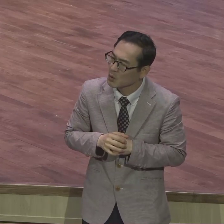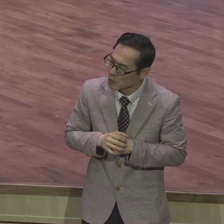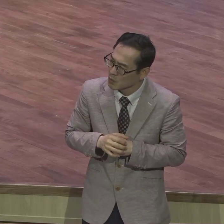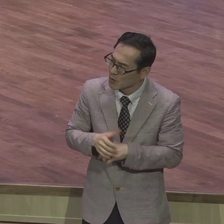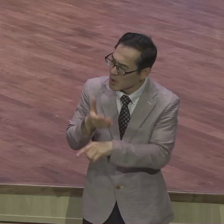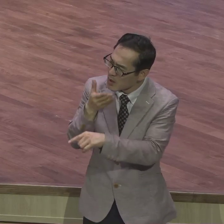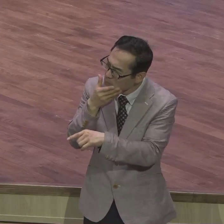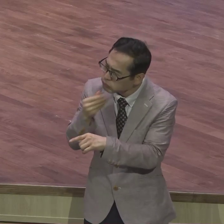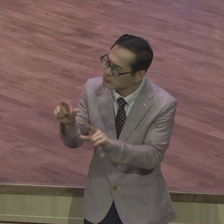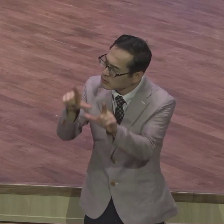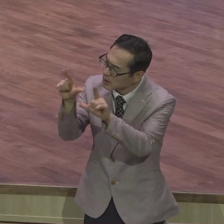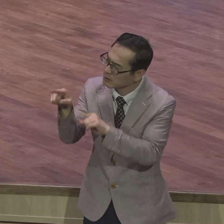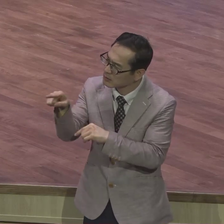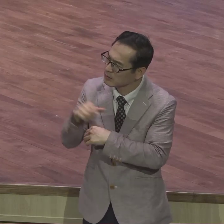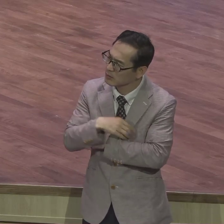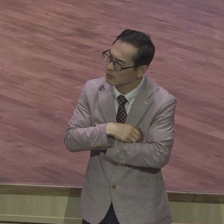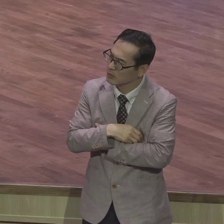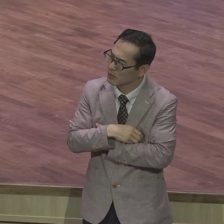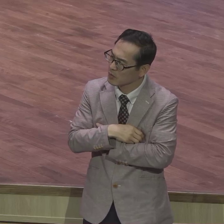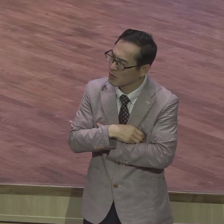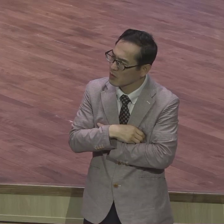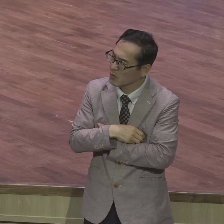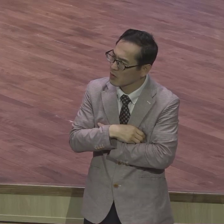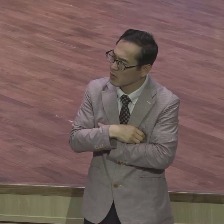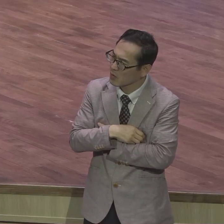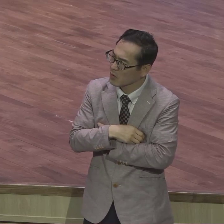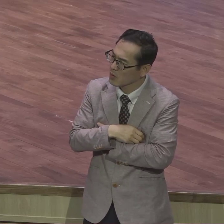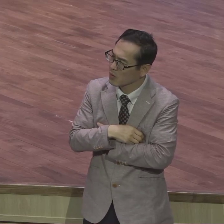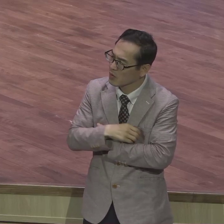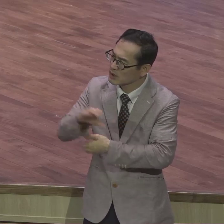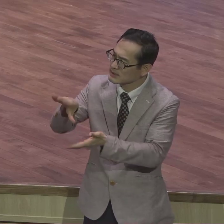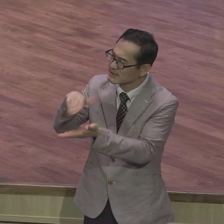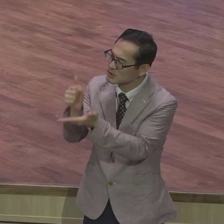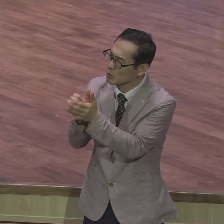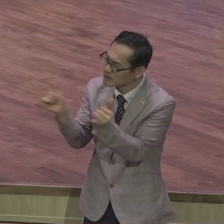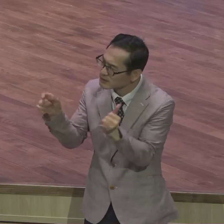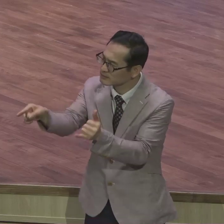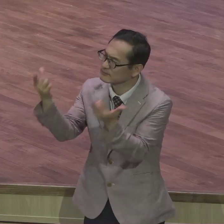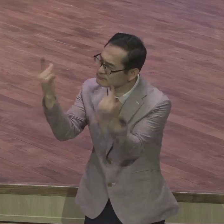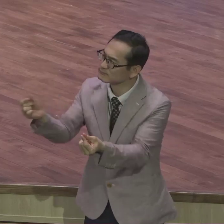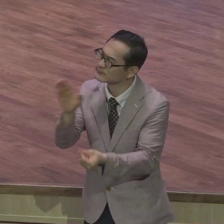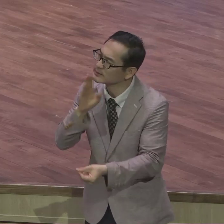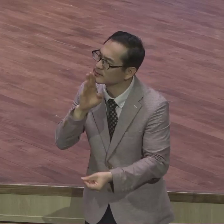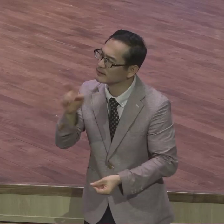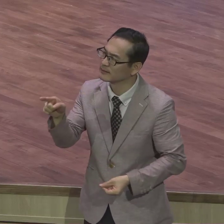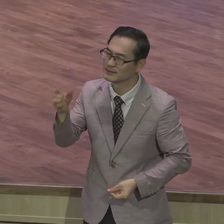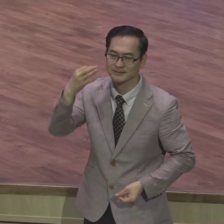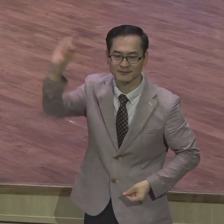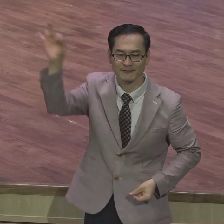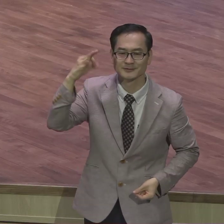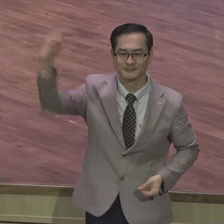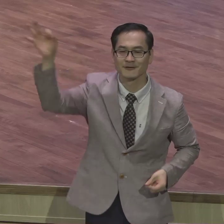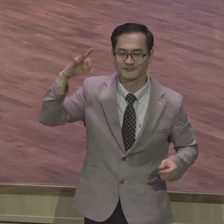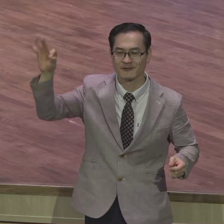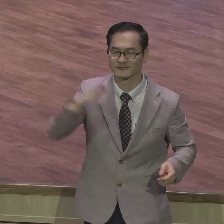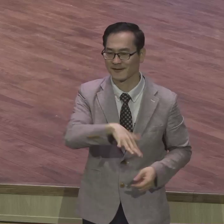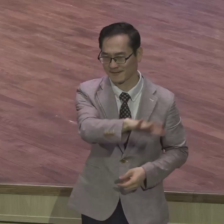사네 정말 그리스도 같아 그리스도인이라 그랬다 기쁘게 행복하게 여러분요